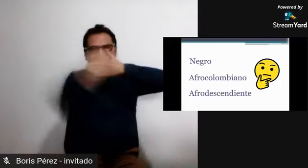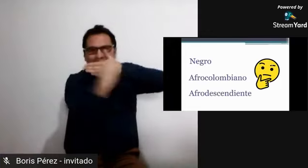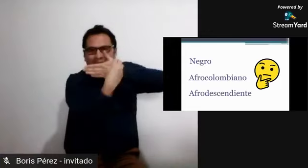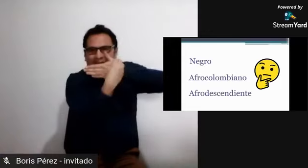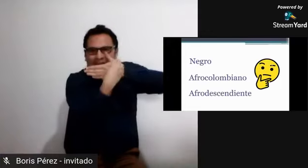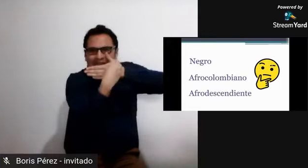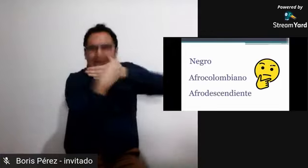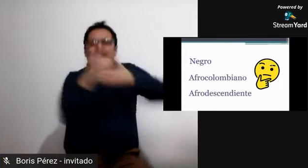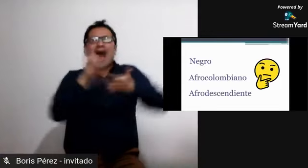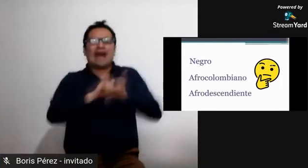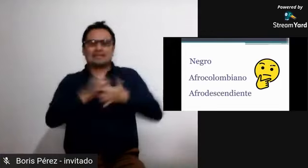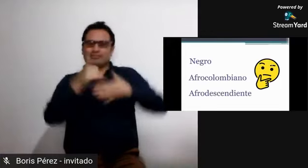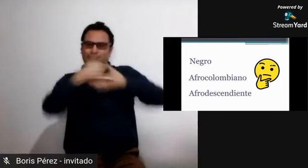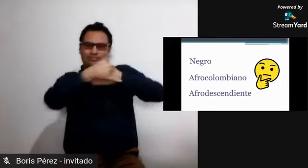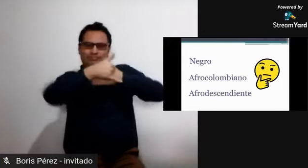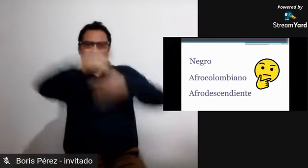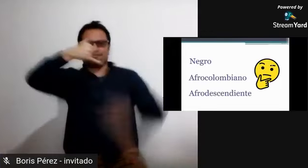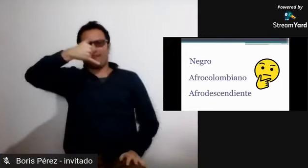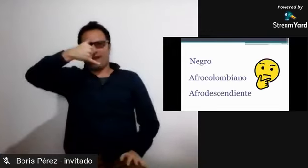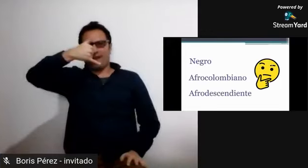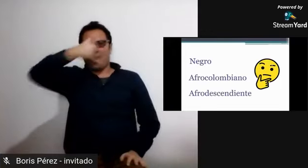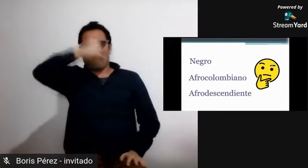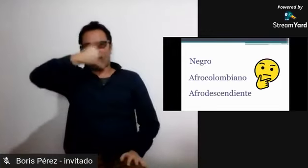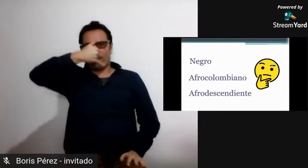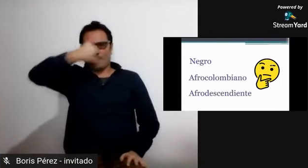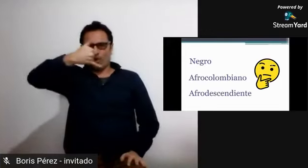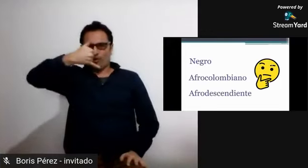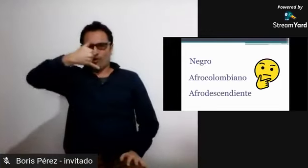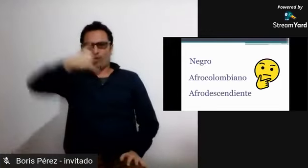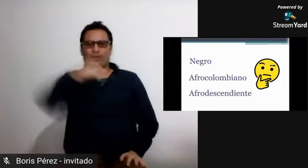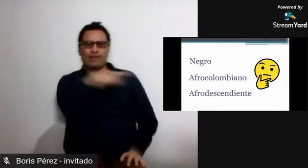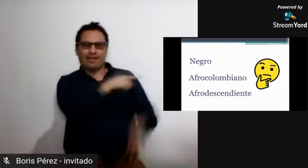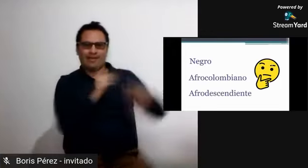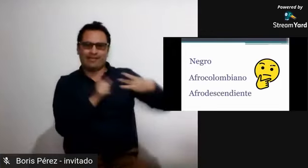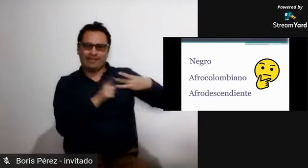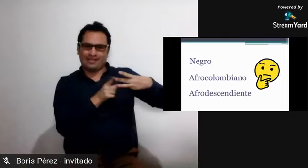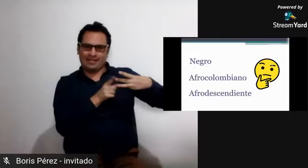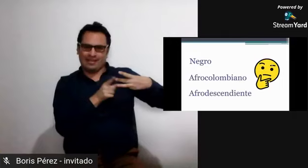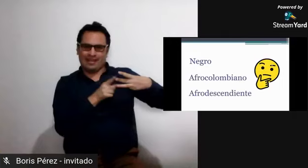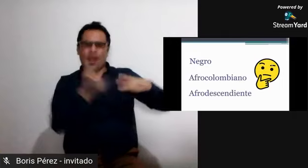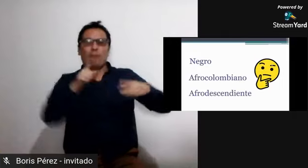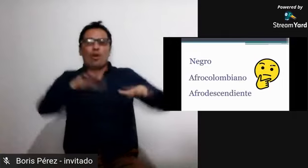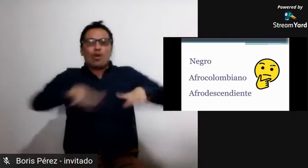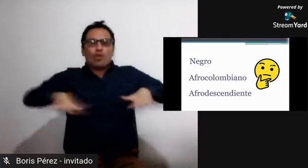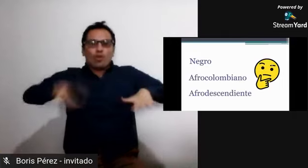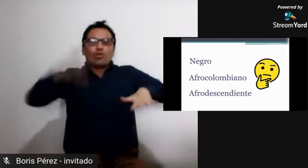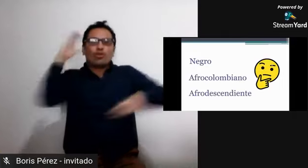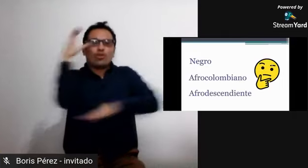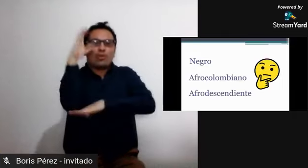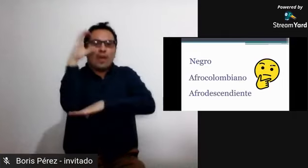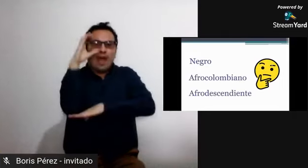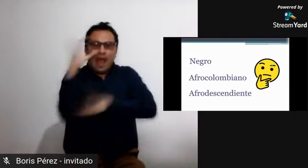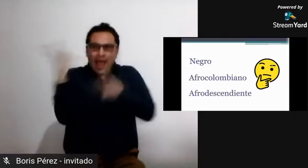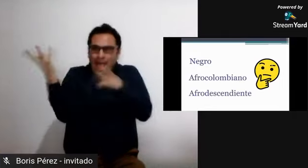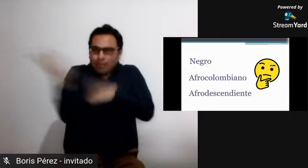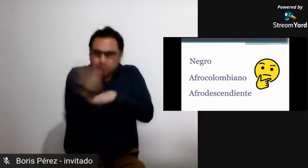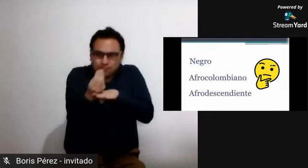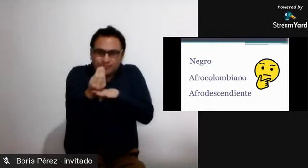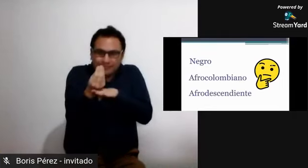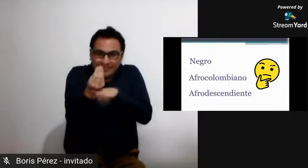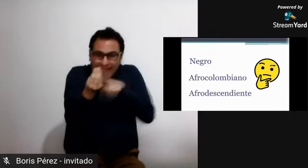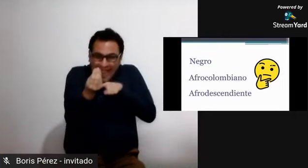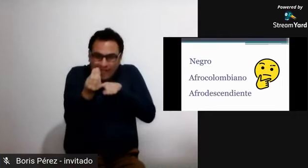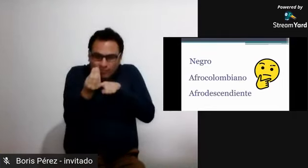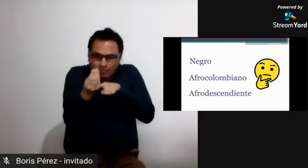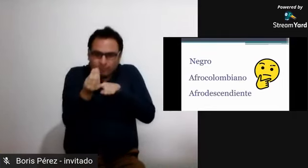afrocolombianos es decir todas esas personas que sus ascendientes provenían de ese continente y que